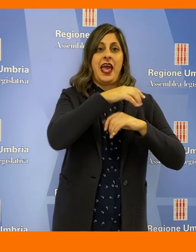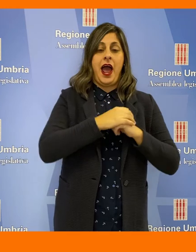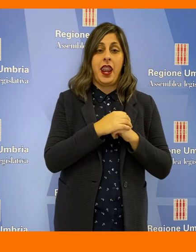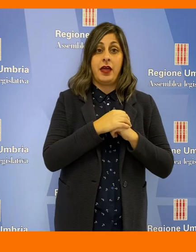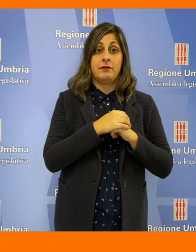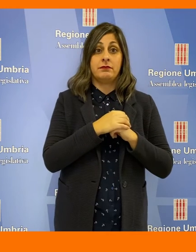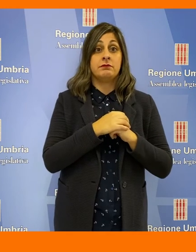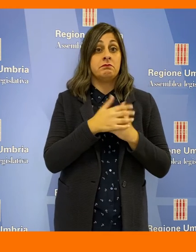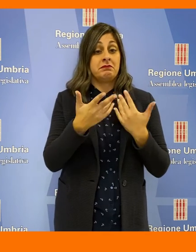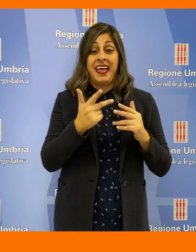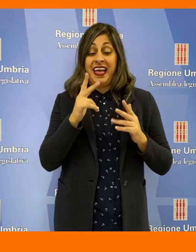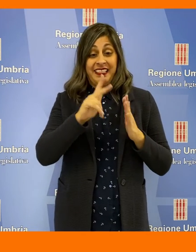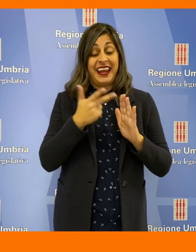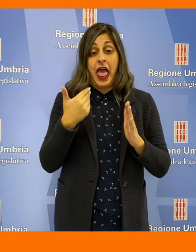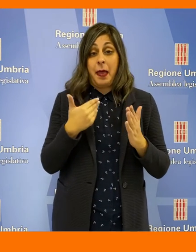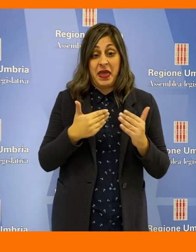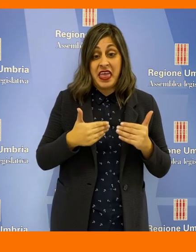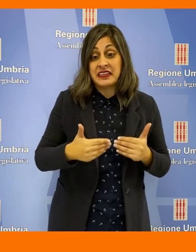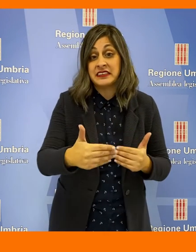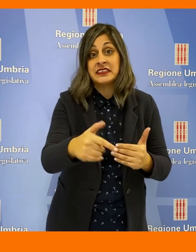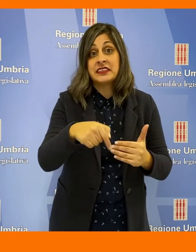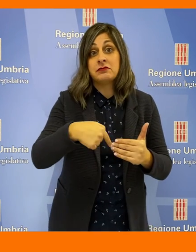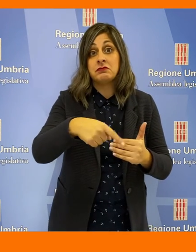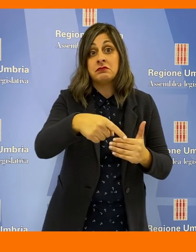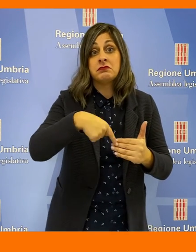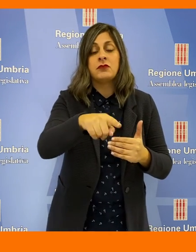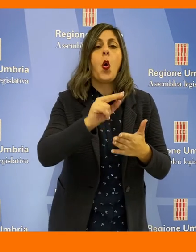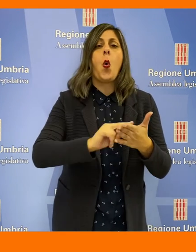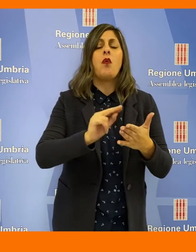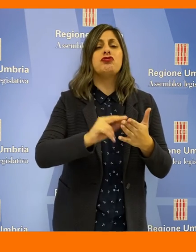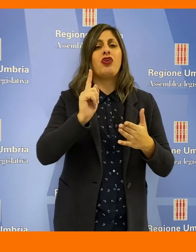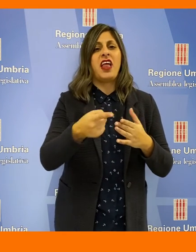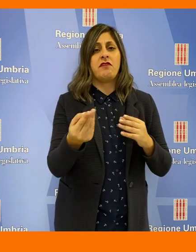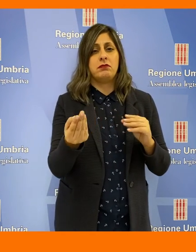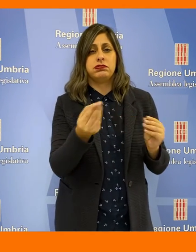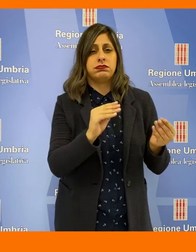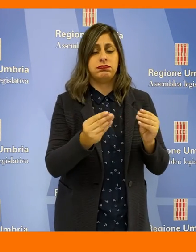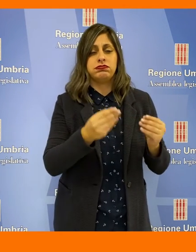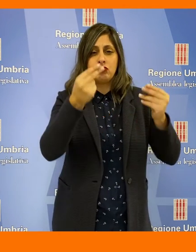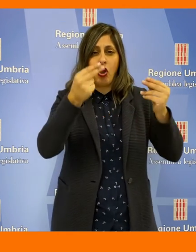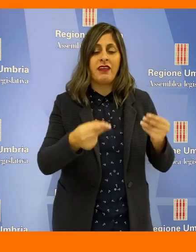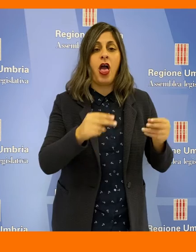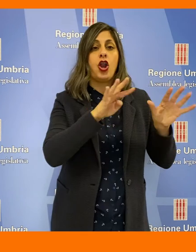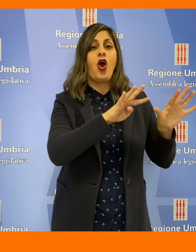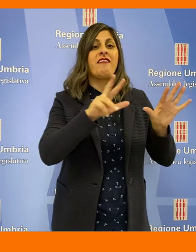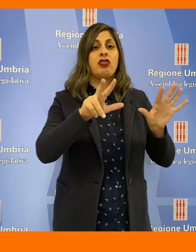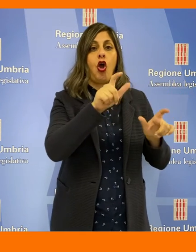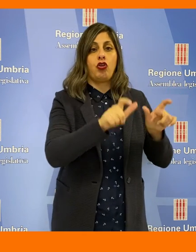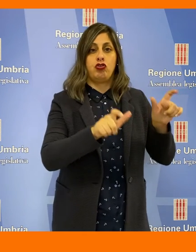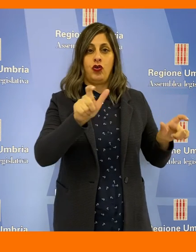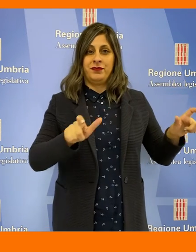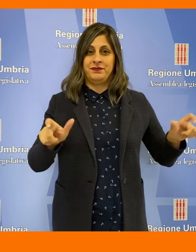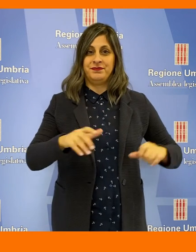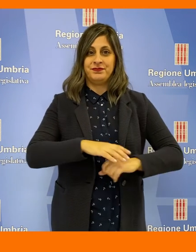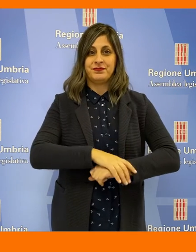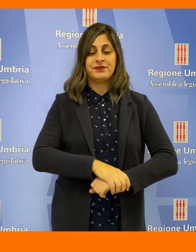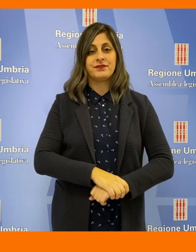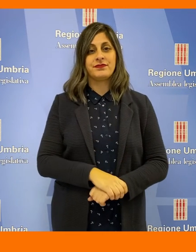commissariale. Nell'arco di circa tre mesi ha assicurato l'ufficio dovrebbe essere composto da 98 unità.